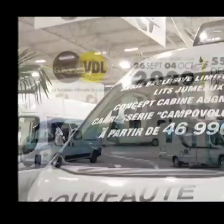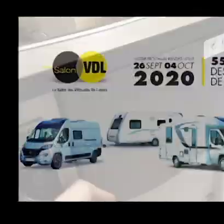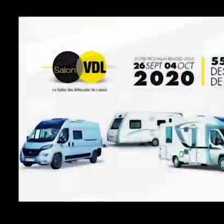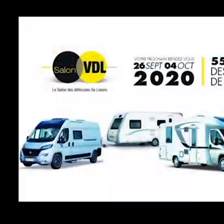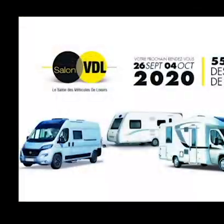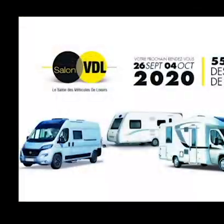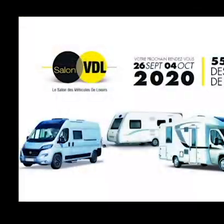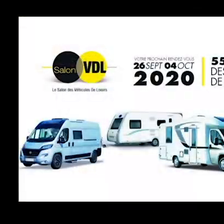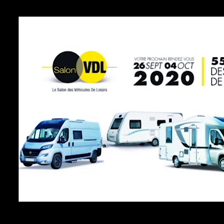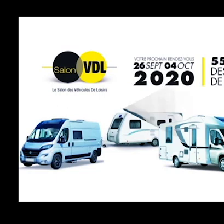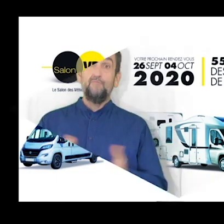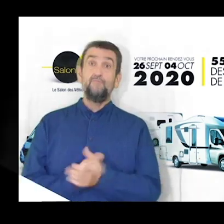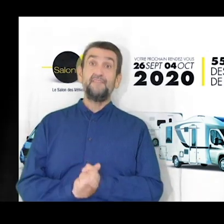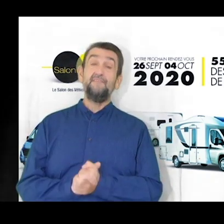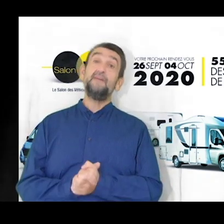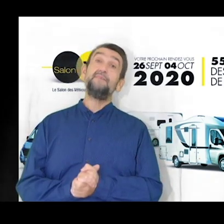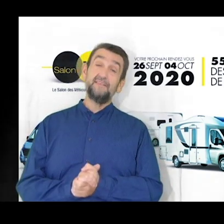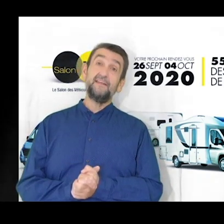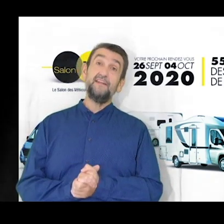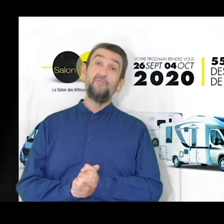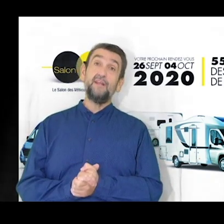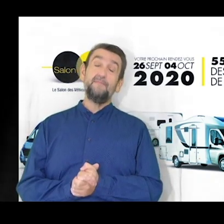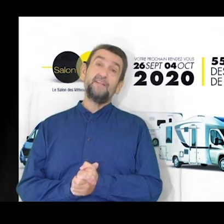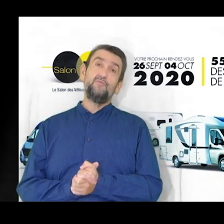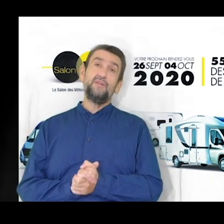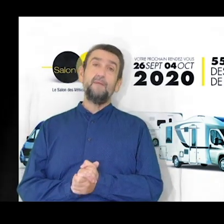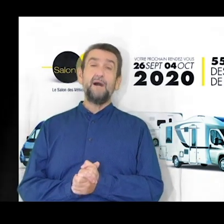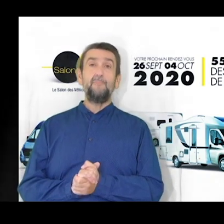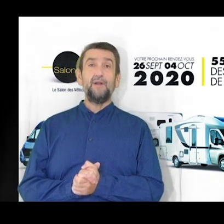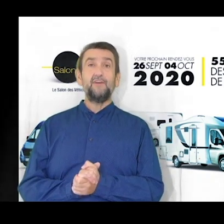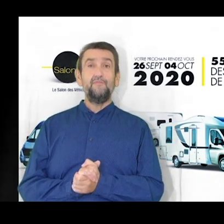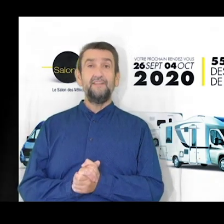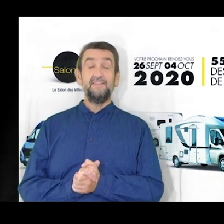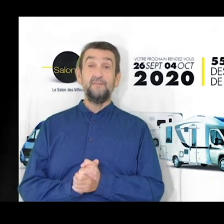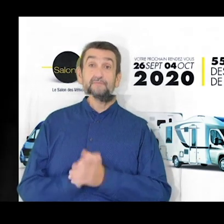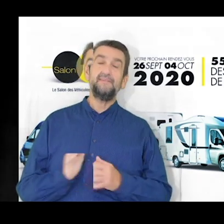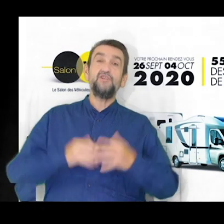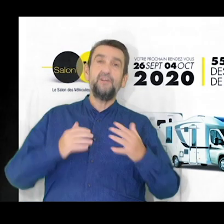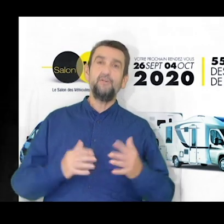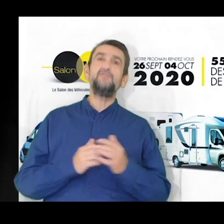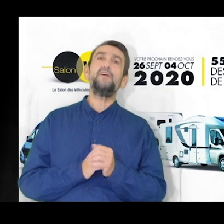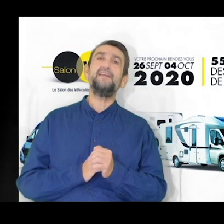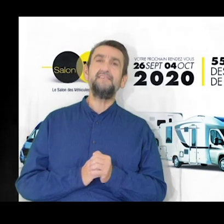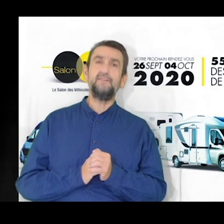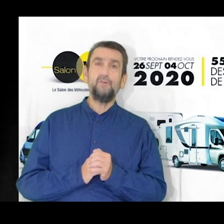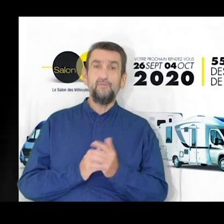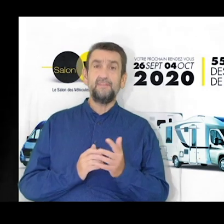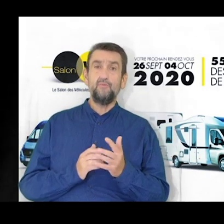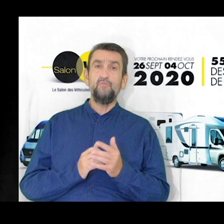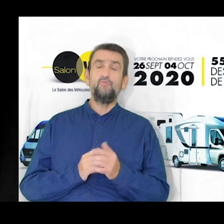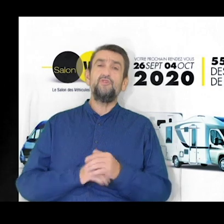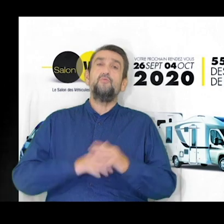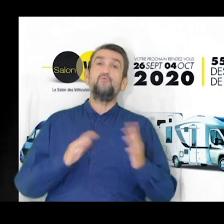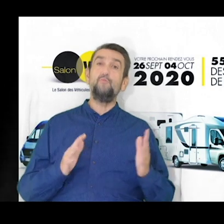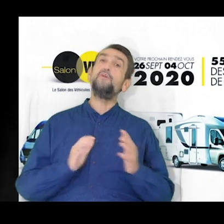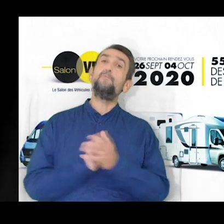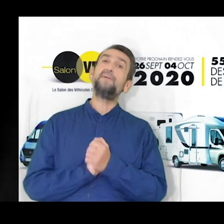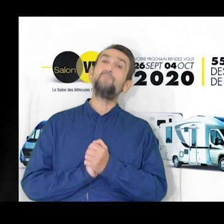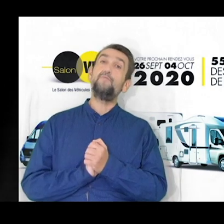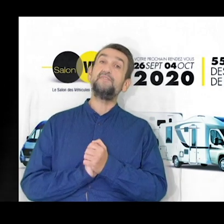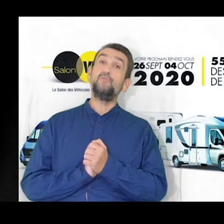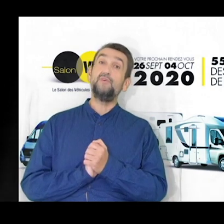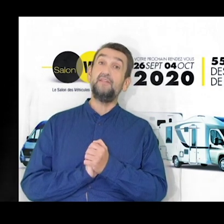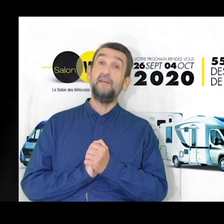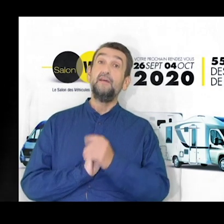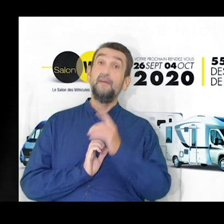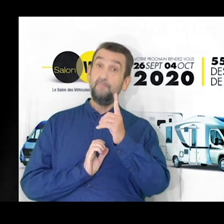nous allons avoir un petit peu moins de monde comme vous savez bien cette année est une année particulière par rapport à la comité sachez que les organisateurs du salon du bourget ont tout mis en